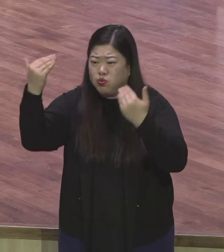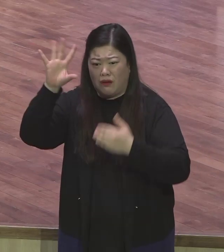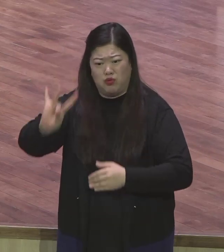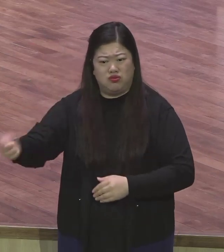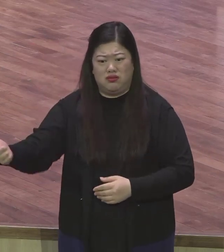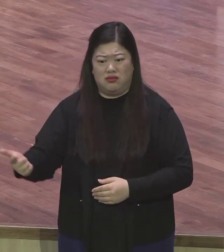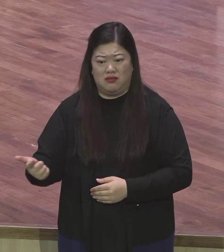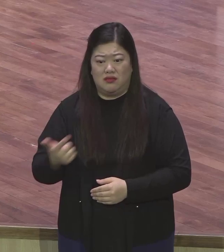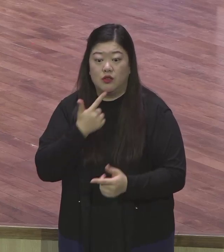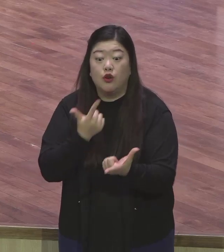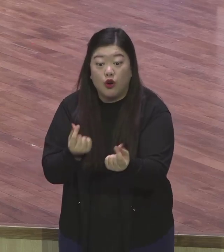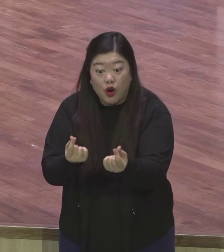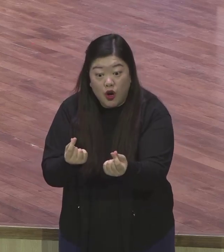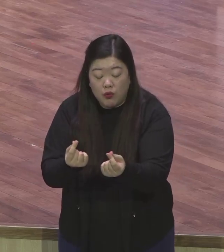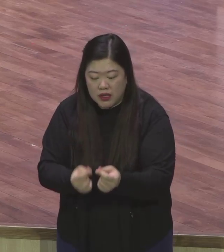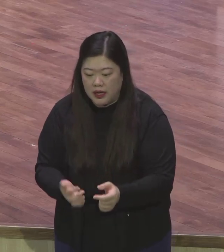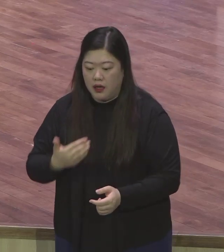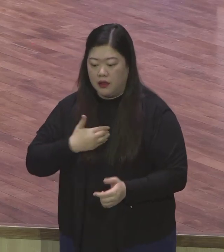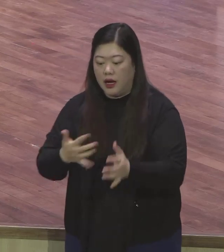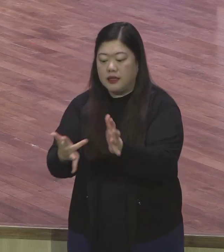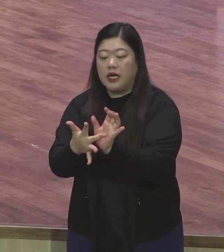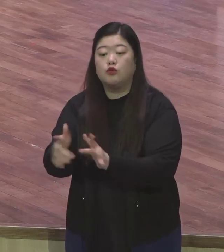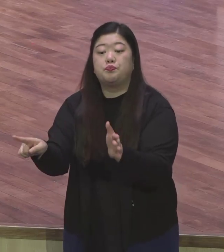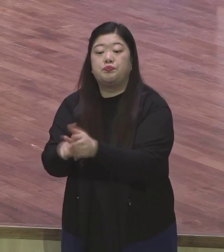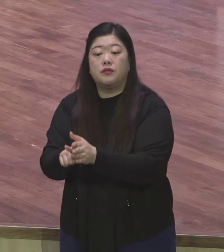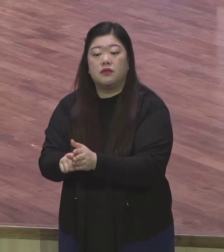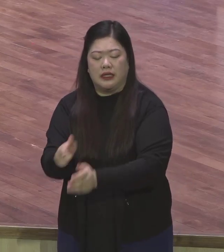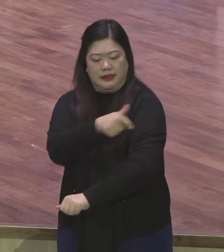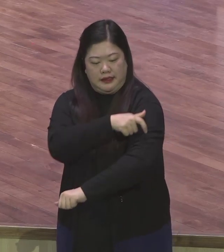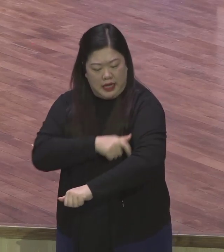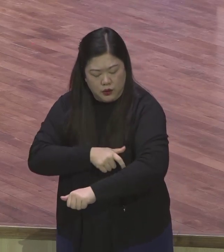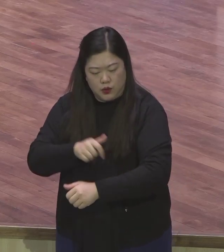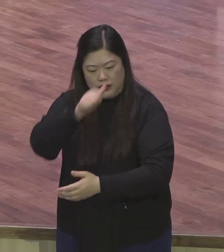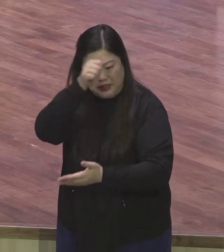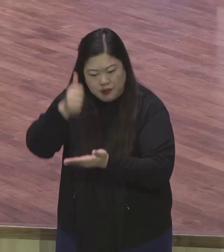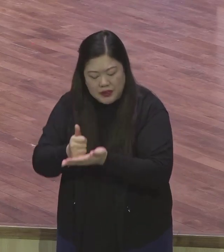이제는 내가 예수를 믿고 집사가 되고 장로가 되고 건사했으면 달라야지